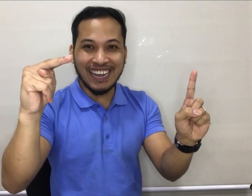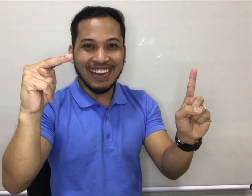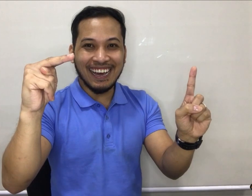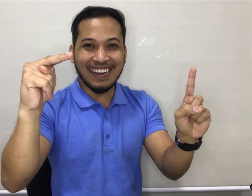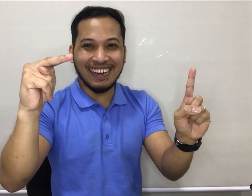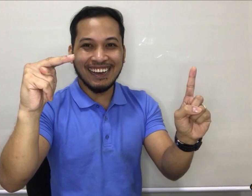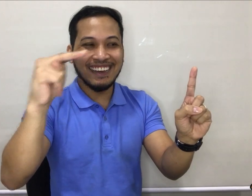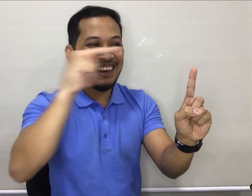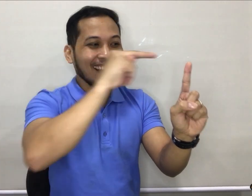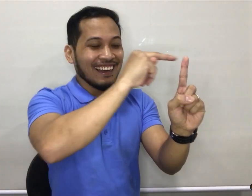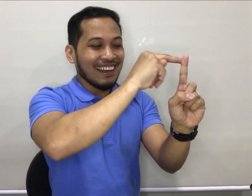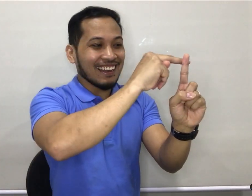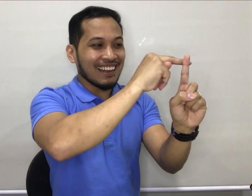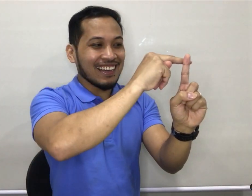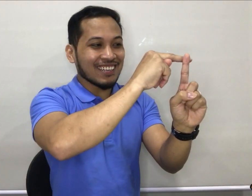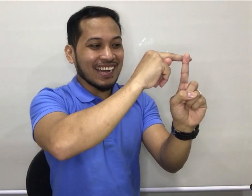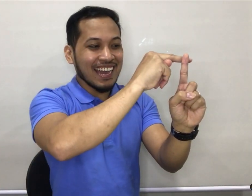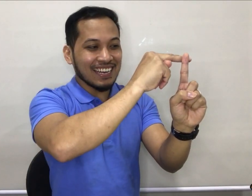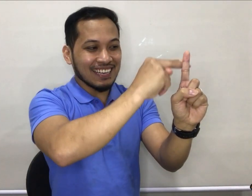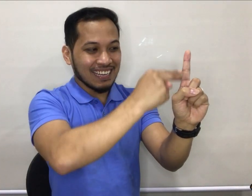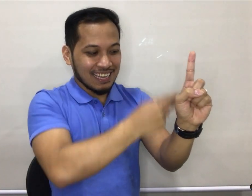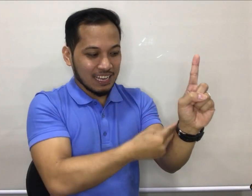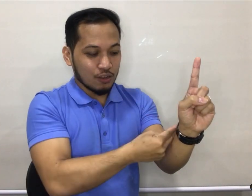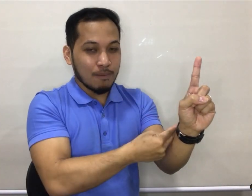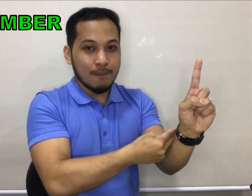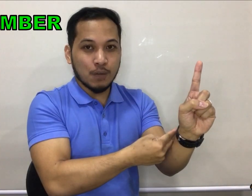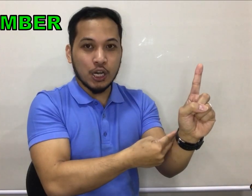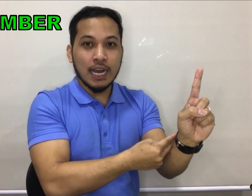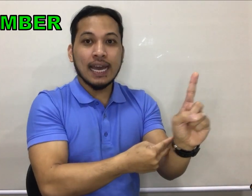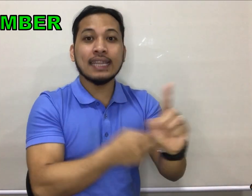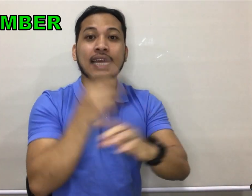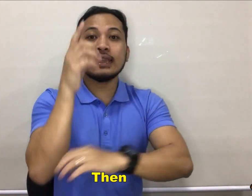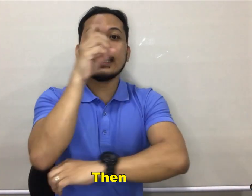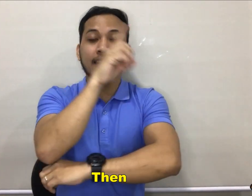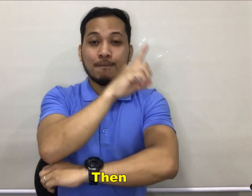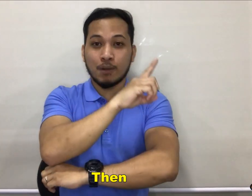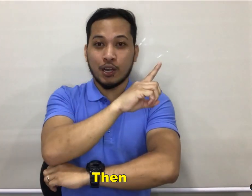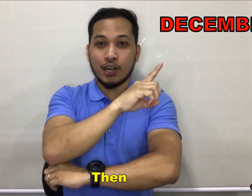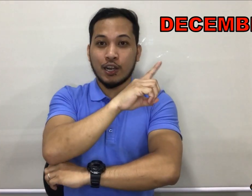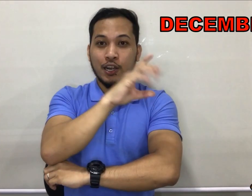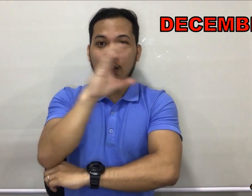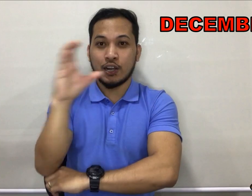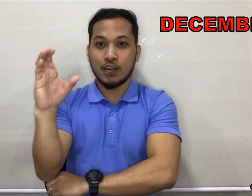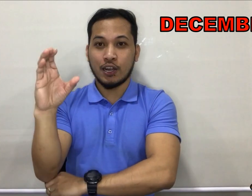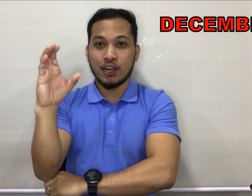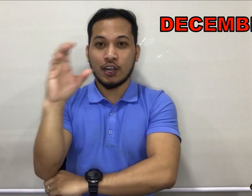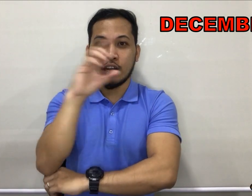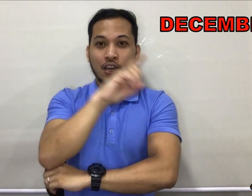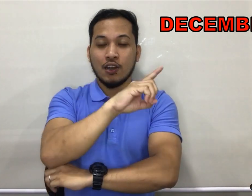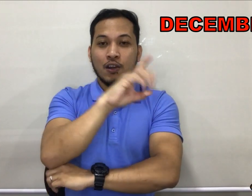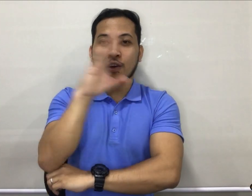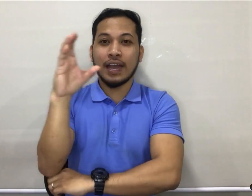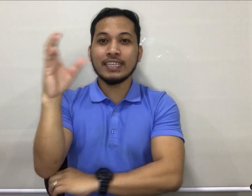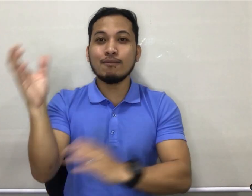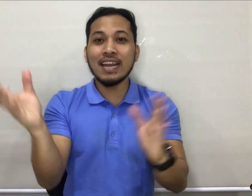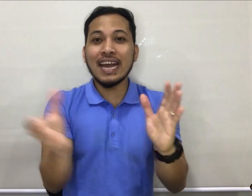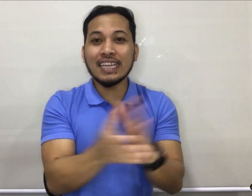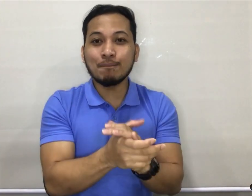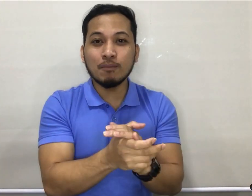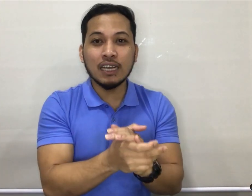Sorry. Letter N. November. And then December. Okay, simulan natin from